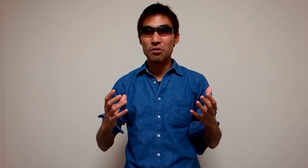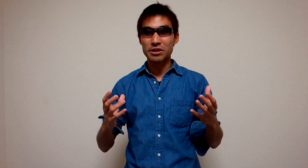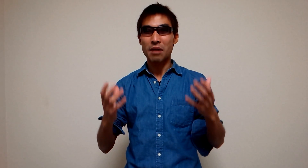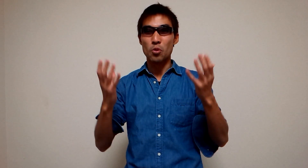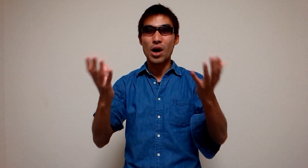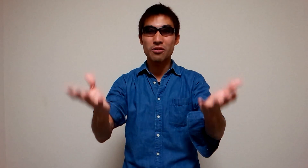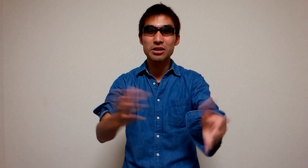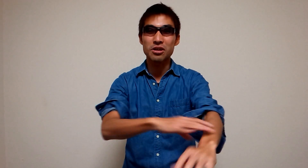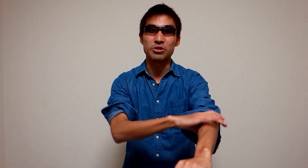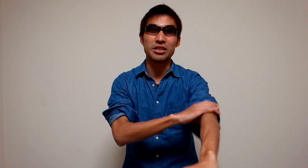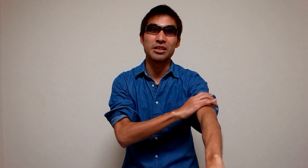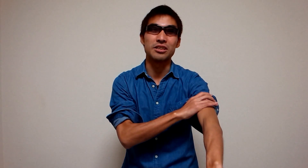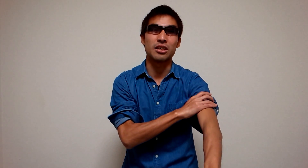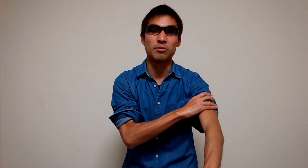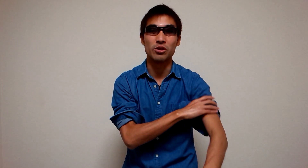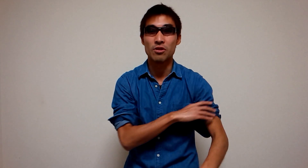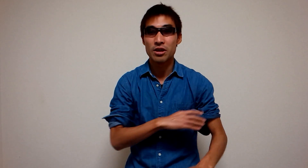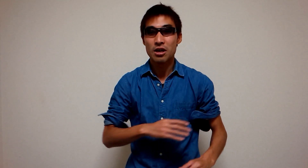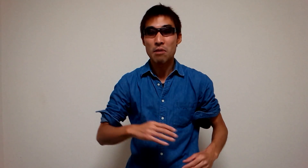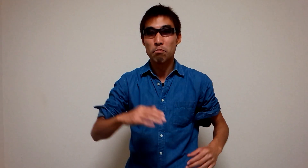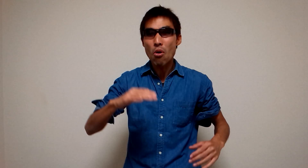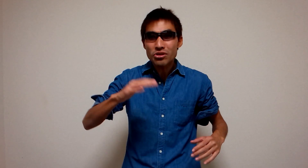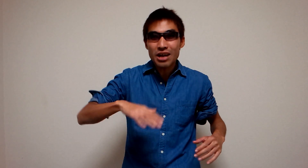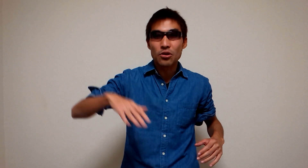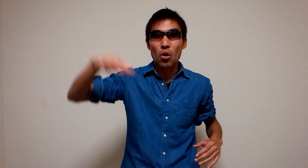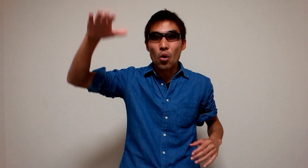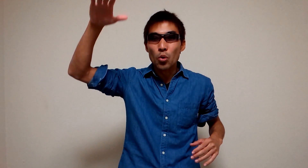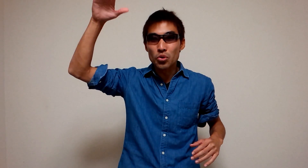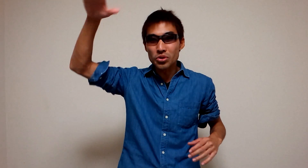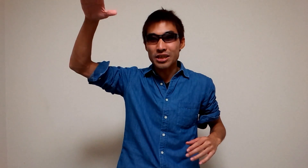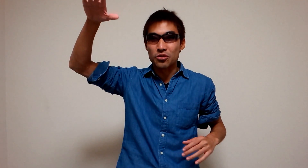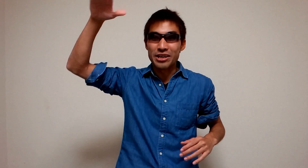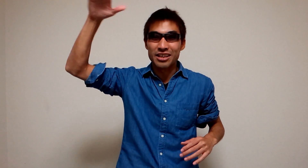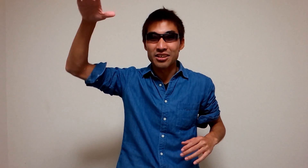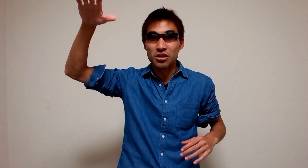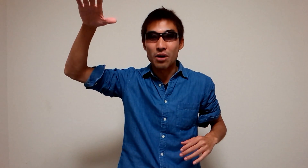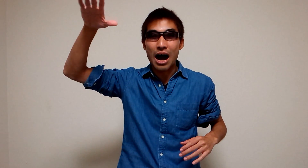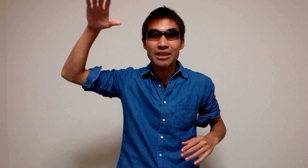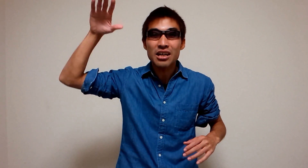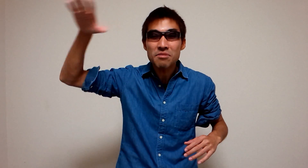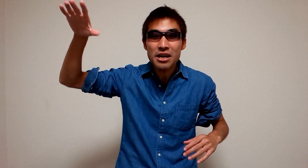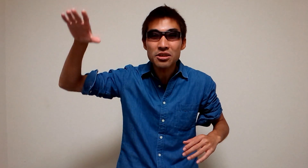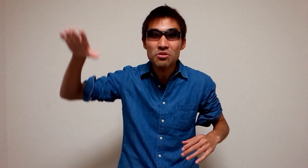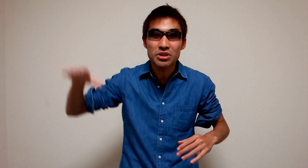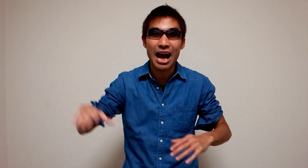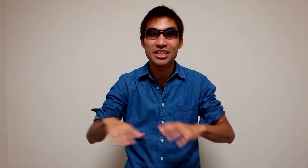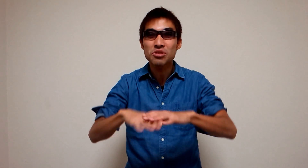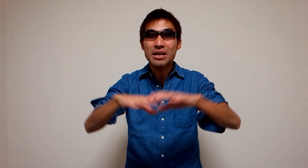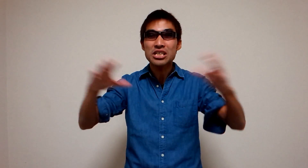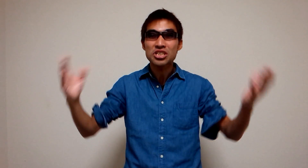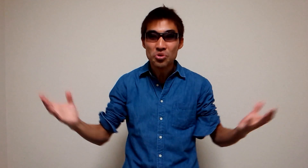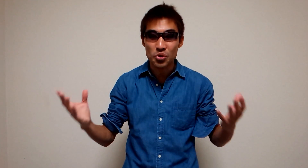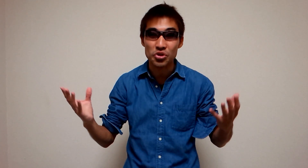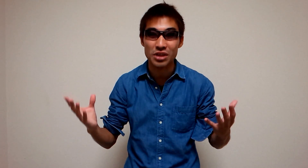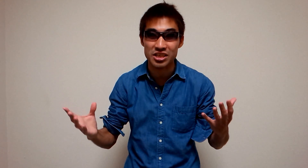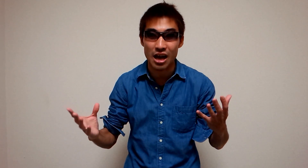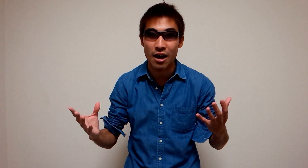多分笑われるかもしれないんですけども僕らのお父さんの年代っていうのは当たり前のように8割以上の人たちが